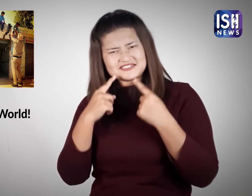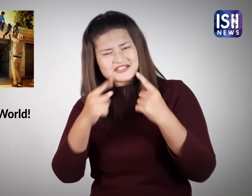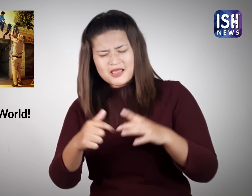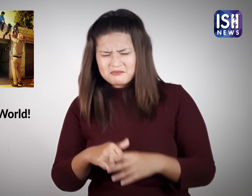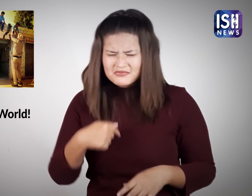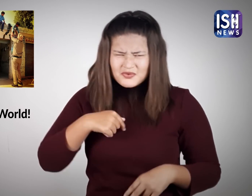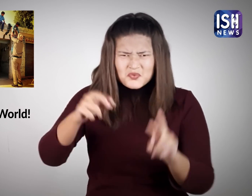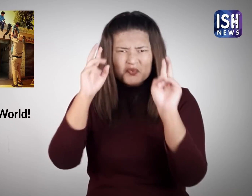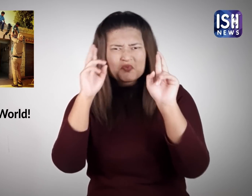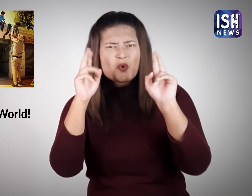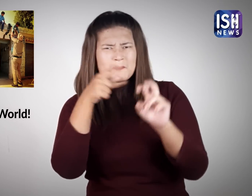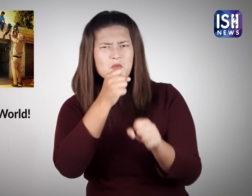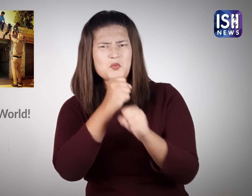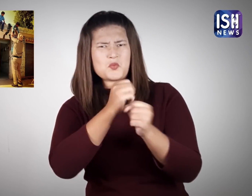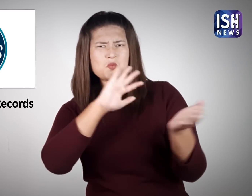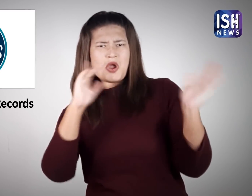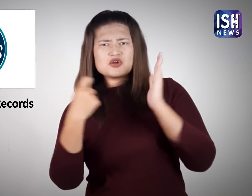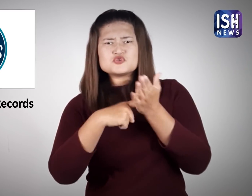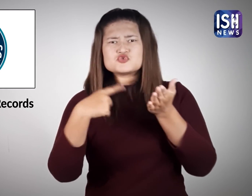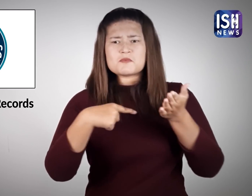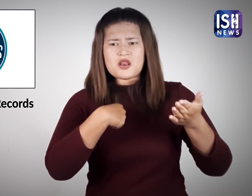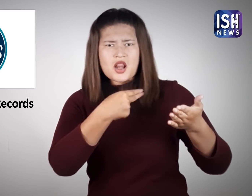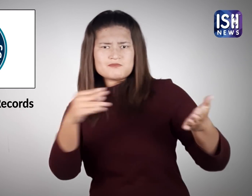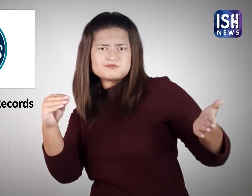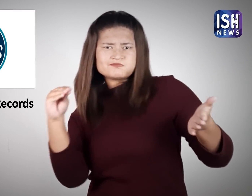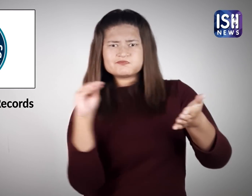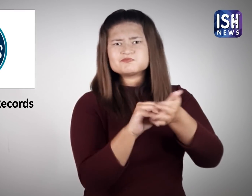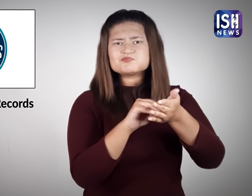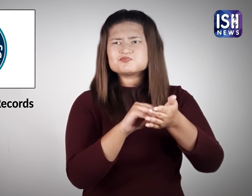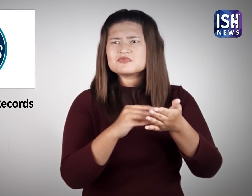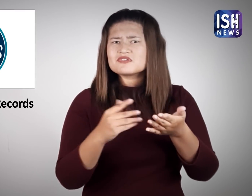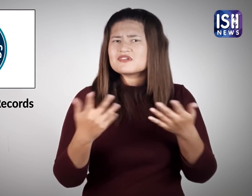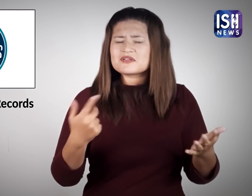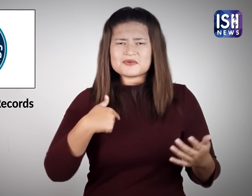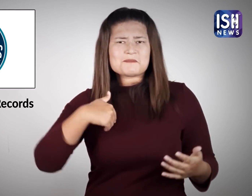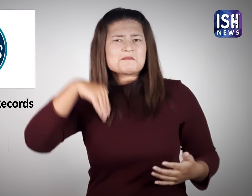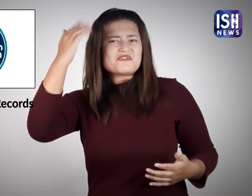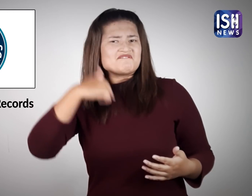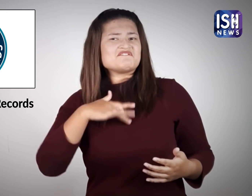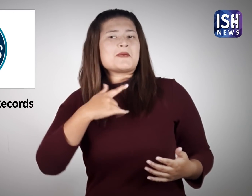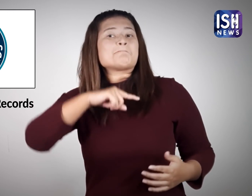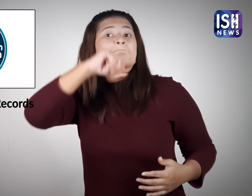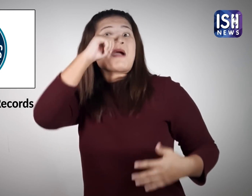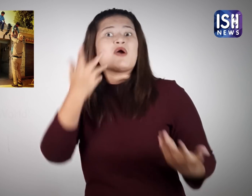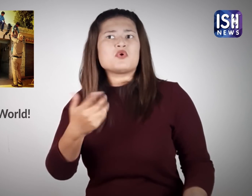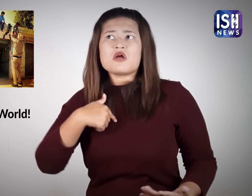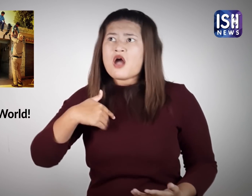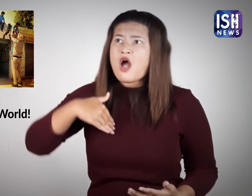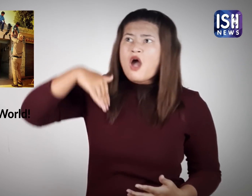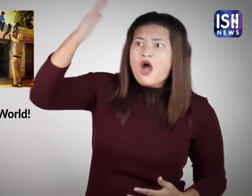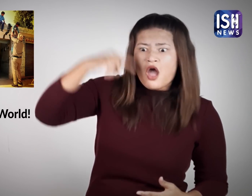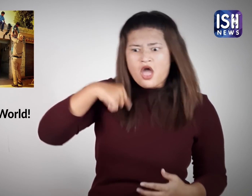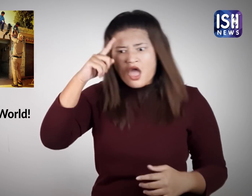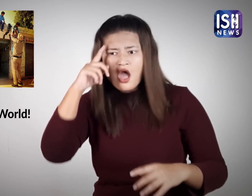जगदिब का उमीद है कि उनका नाम गिनीस वर्ल रेकॉर्ड में दर्ज हो जाएगा और वह अपनी उचाए का जशन जारी रखना चाते है